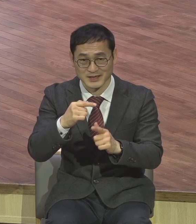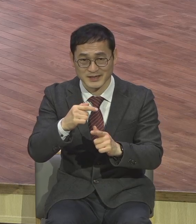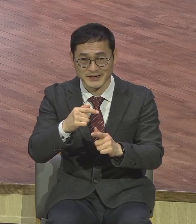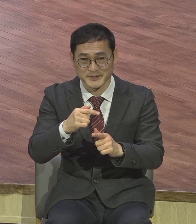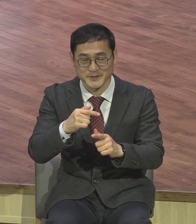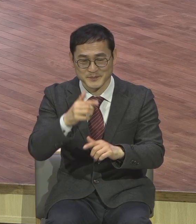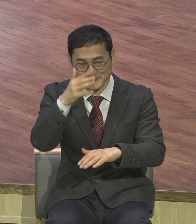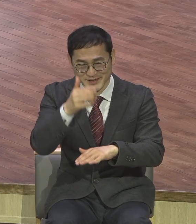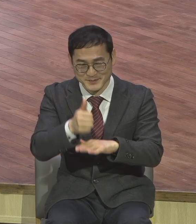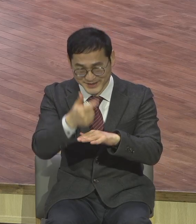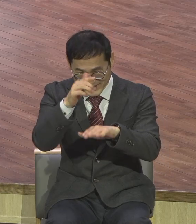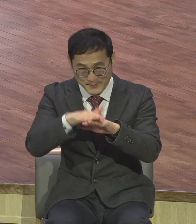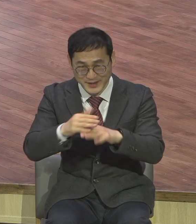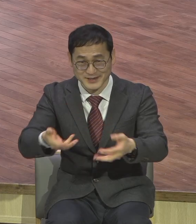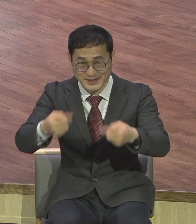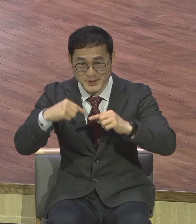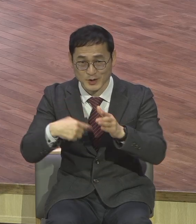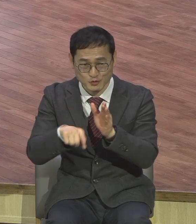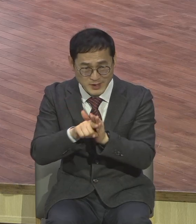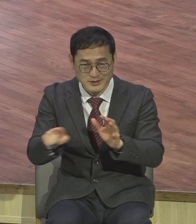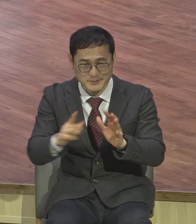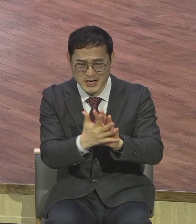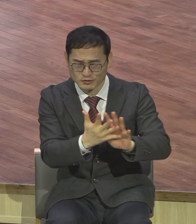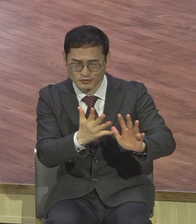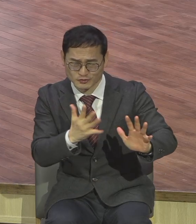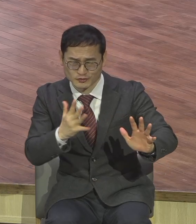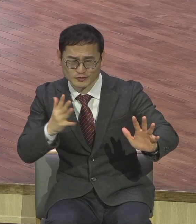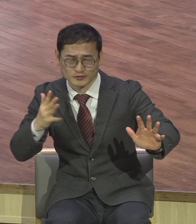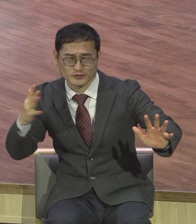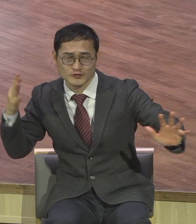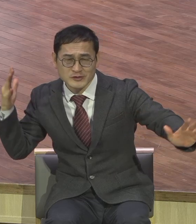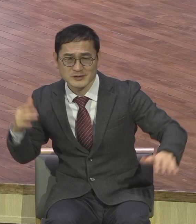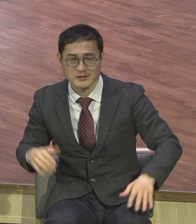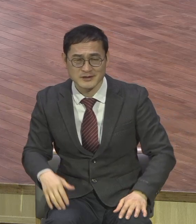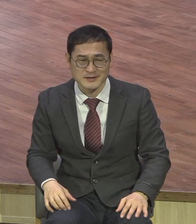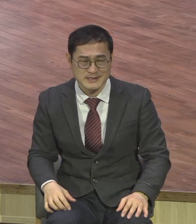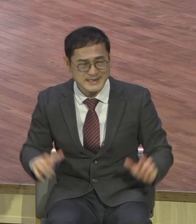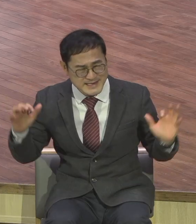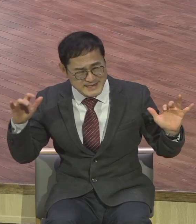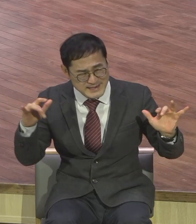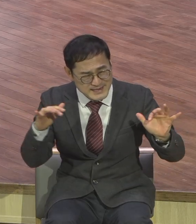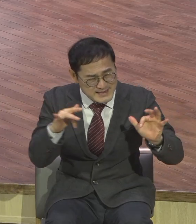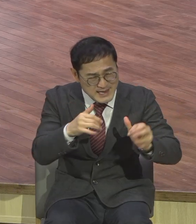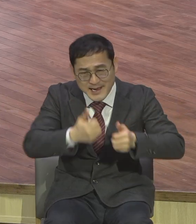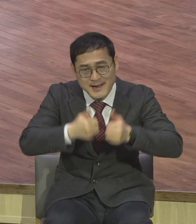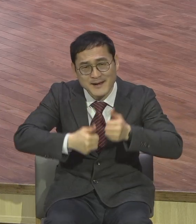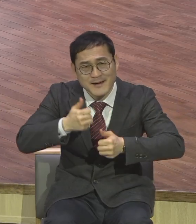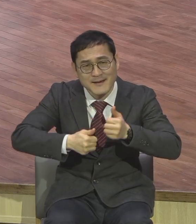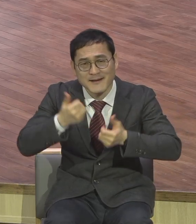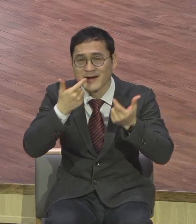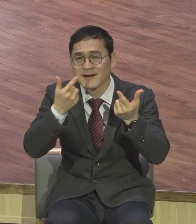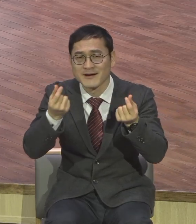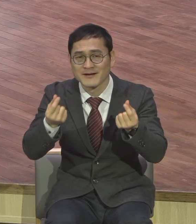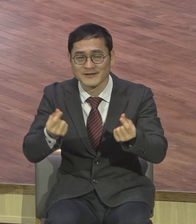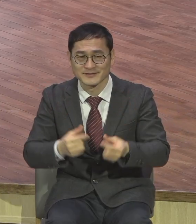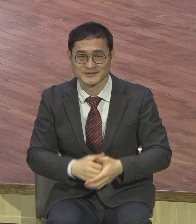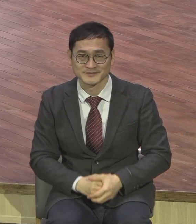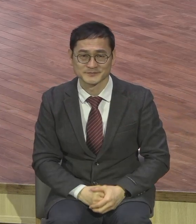예배를 드리겠다는 이 간절한 마음을 가진 것이 우리 예원교회의 송구영신예배 전통이었어요 그런데